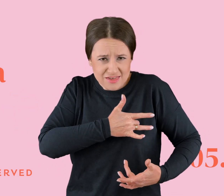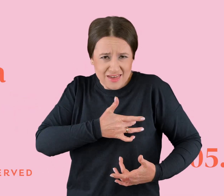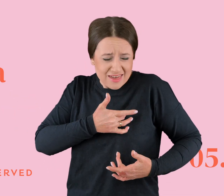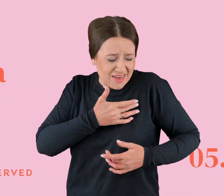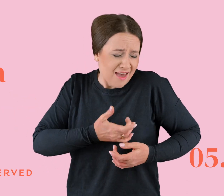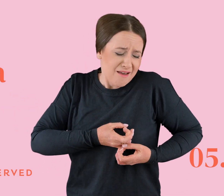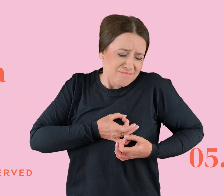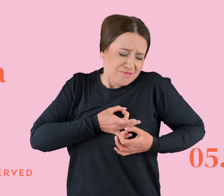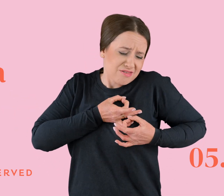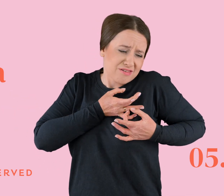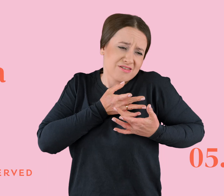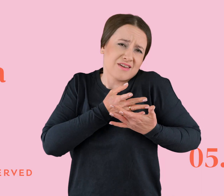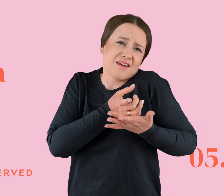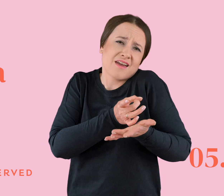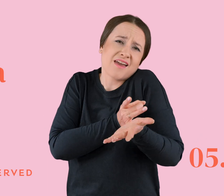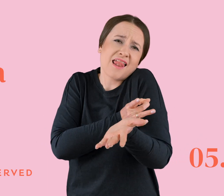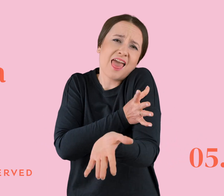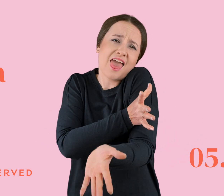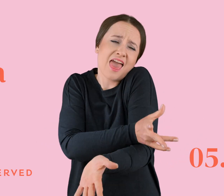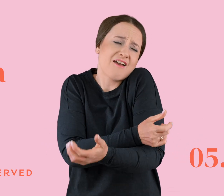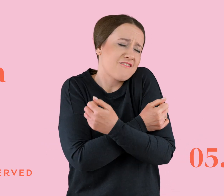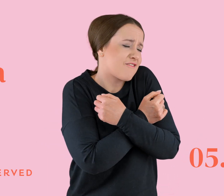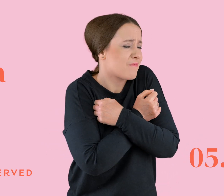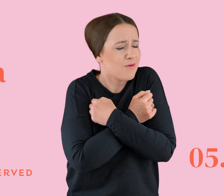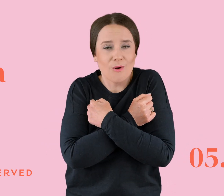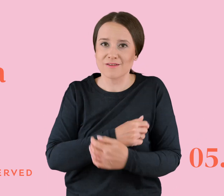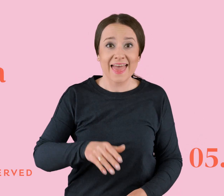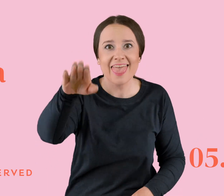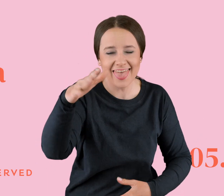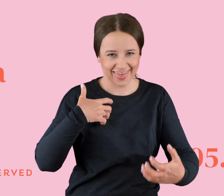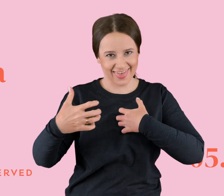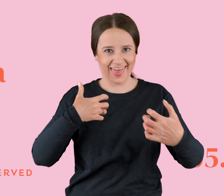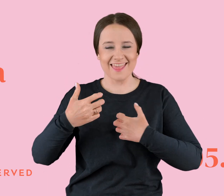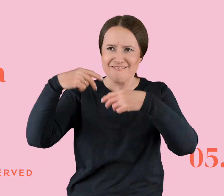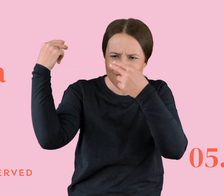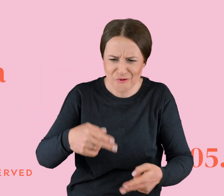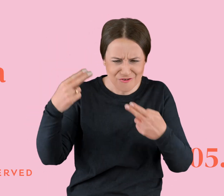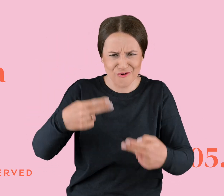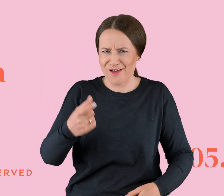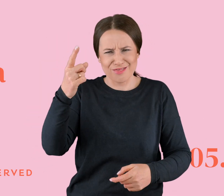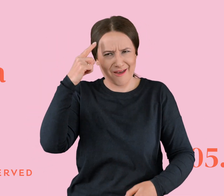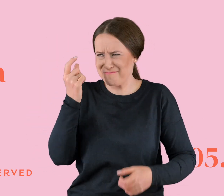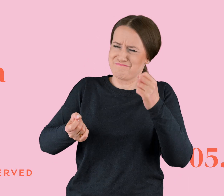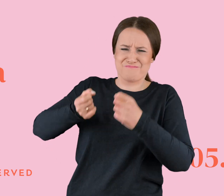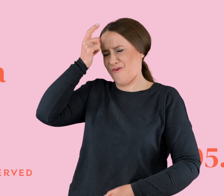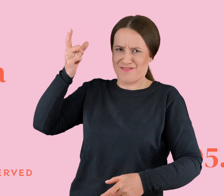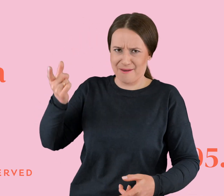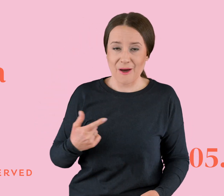krwawię miłością. Leona, wróć do nas, tu, na ziemię, bo trochę Cię odjebało. Bo z tej piosenki wynika, że ona